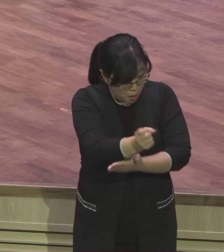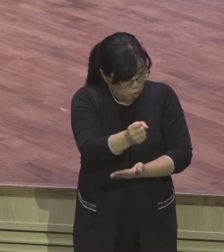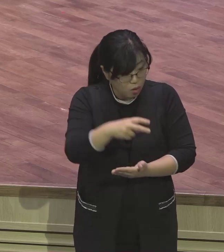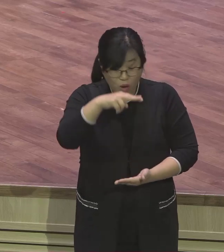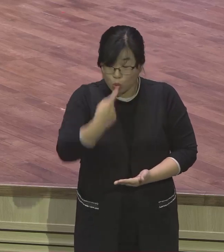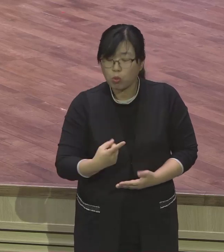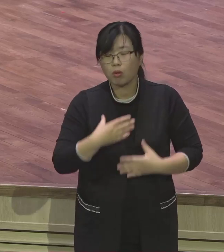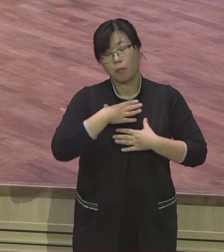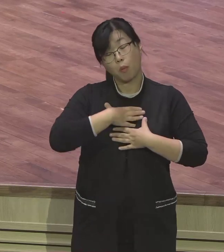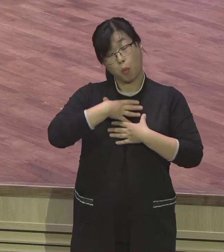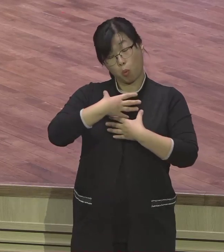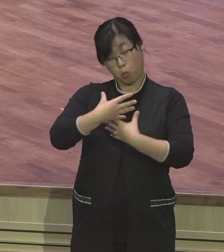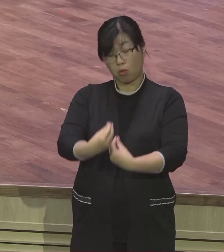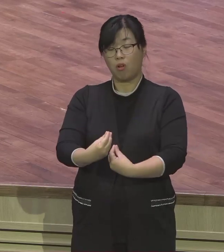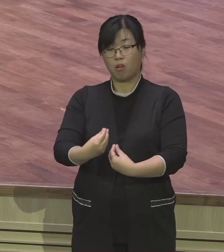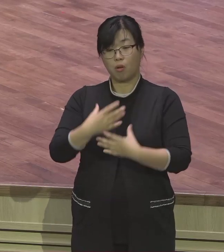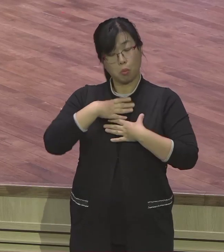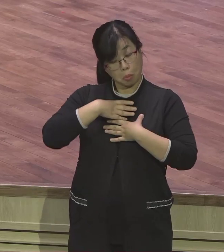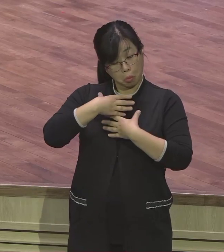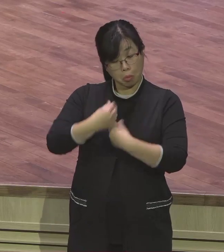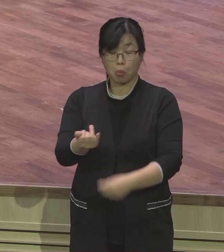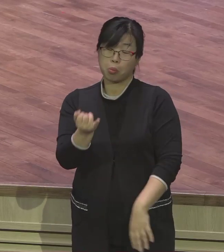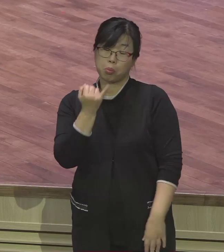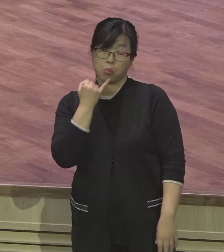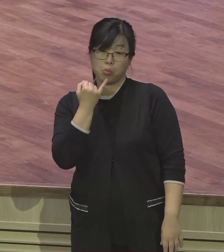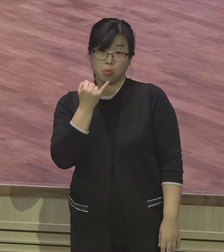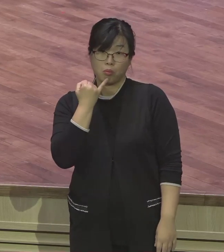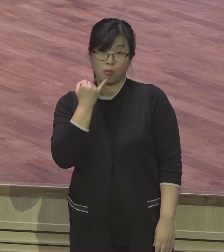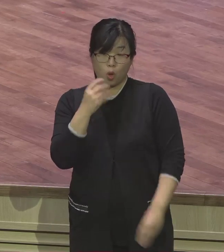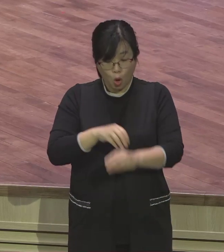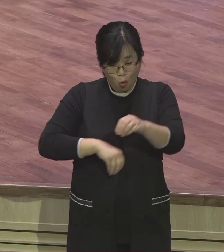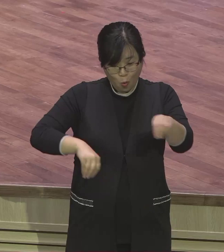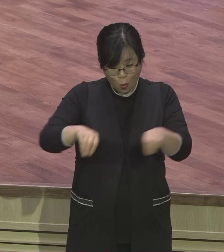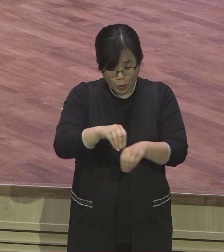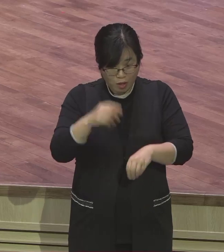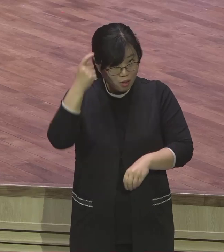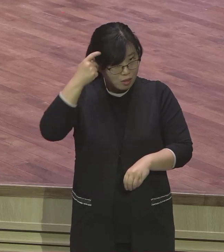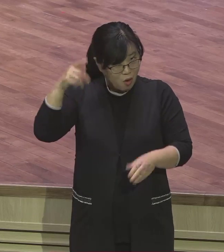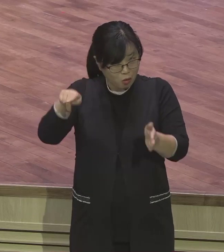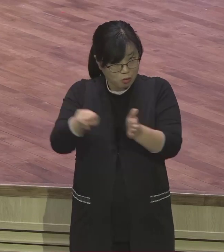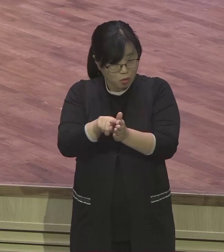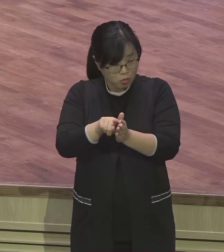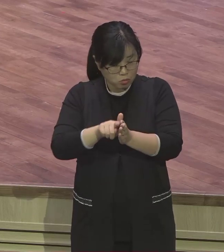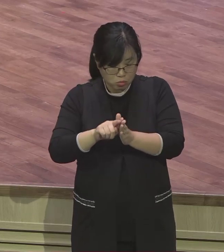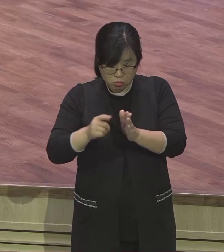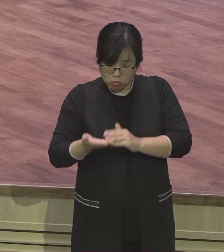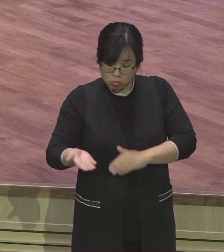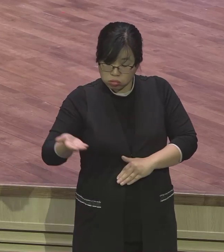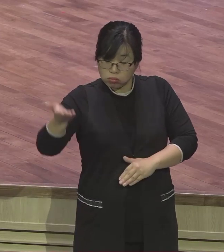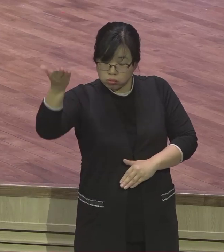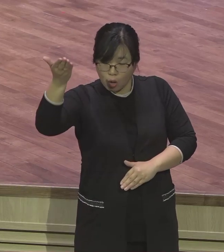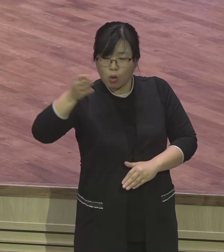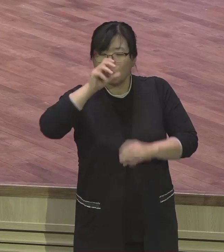뭐요. 영적 성장의 기회요. 영적 성장의 기회. 언약 성취의 통로란 말이에요.